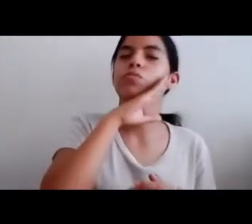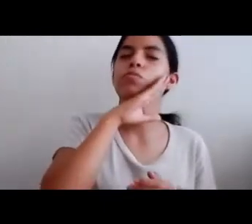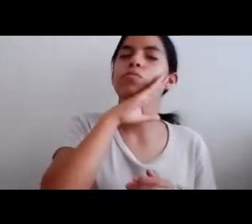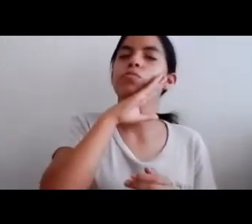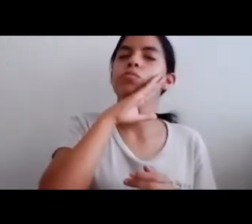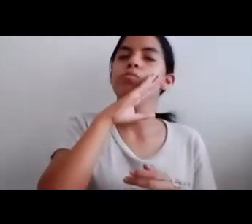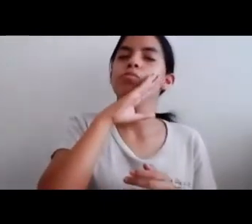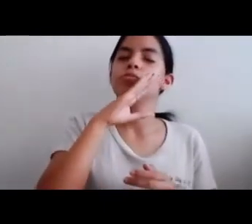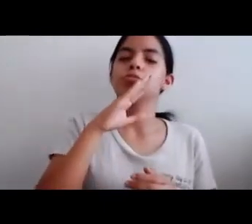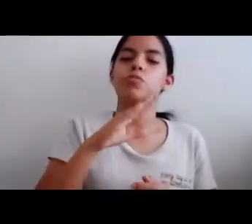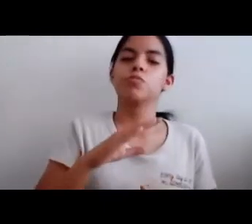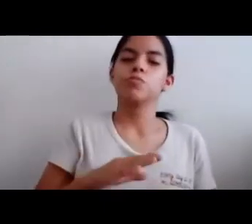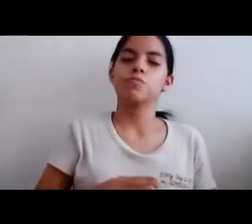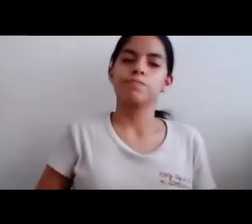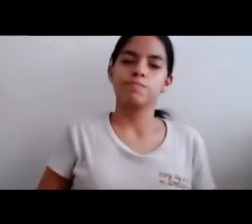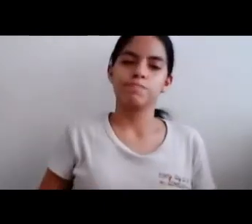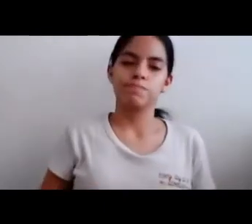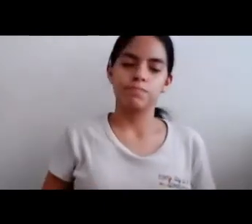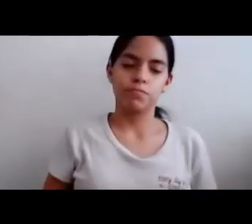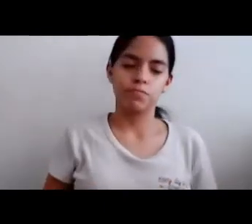Dormían Profundamente